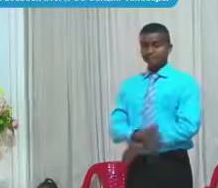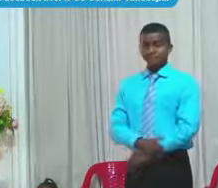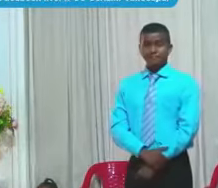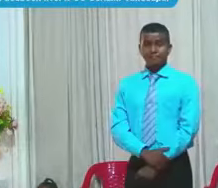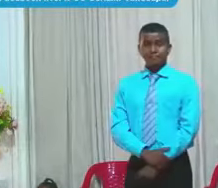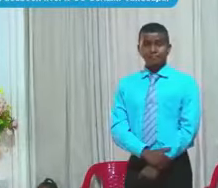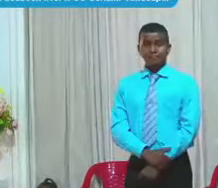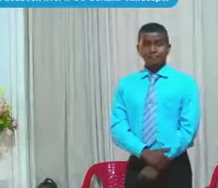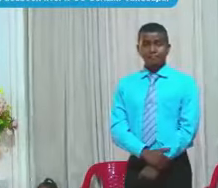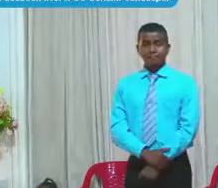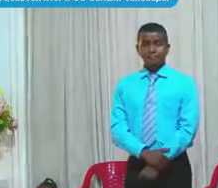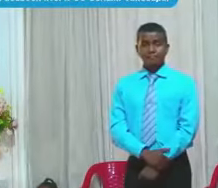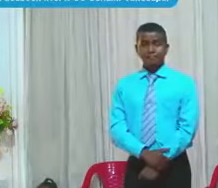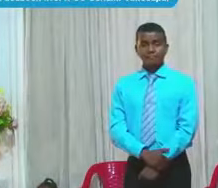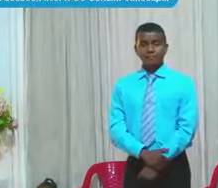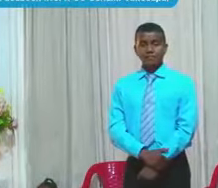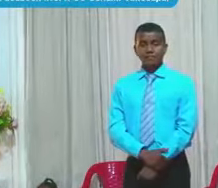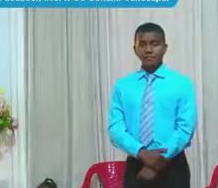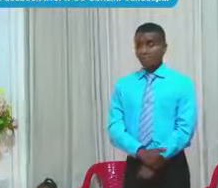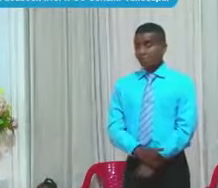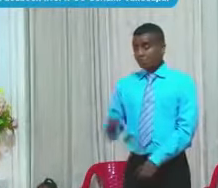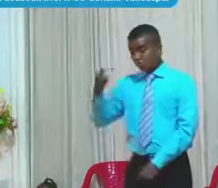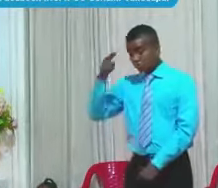Y si él Se la cogió Castíguelo